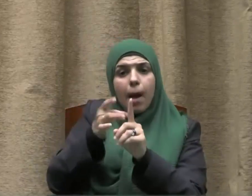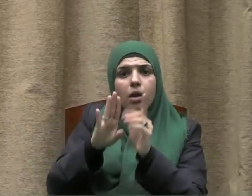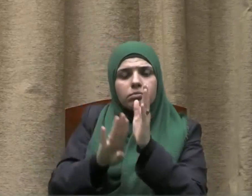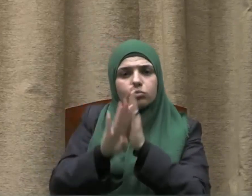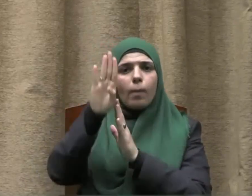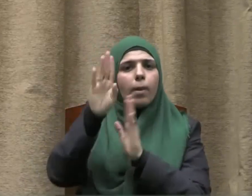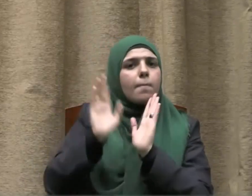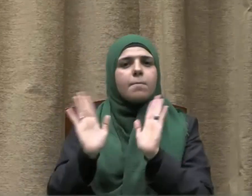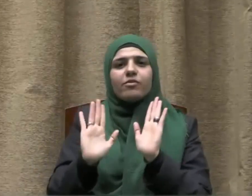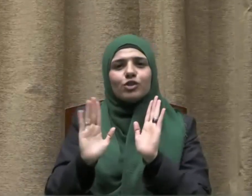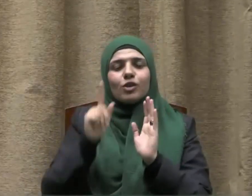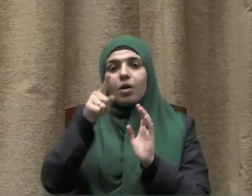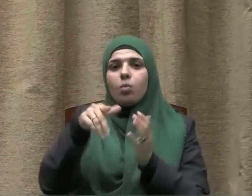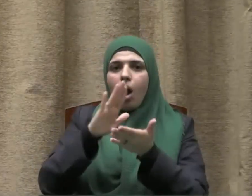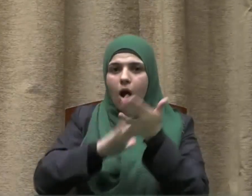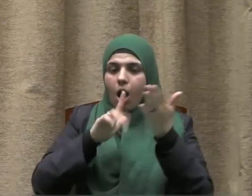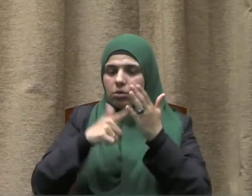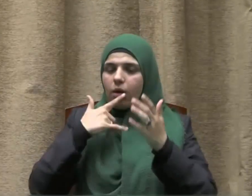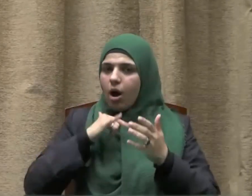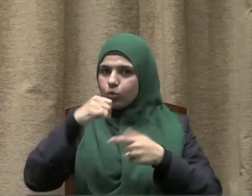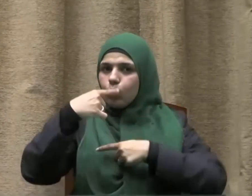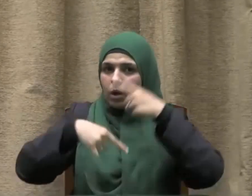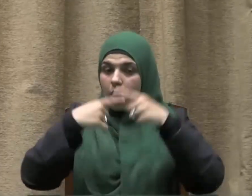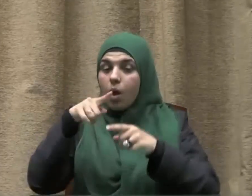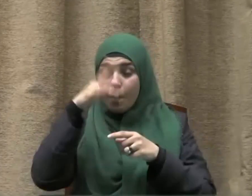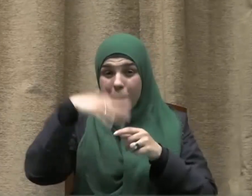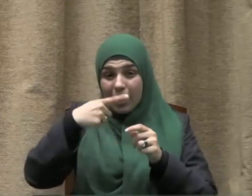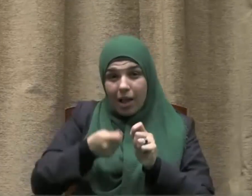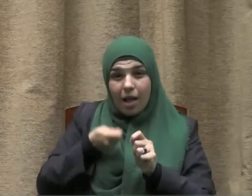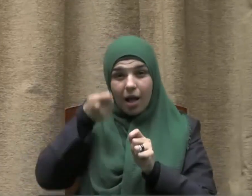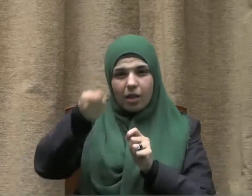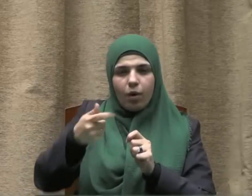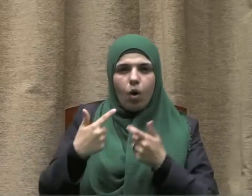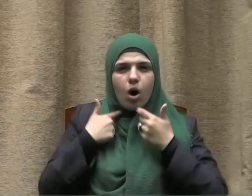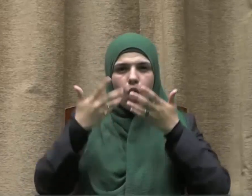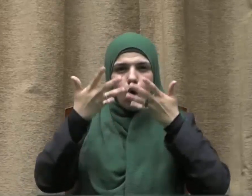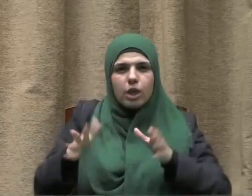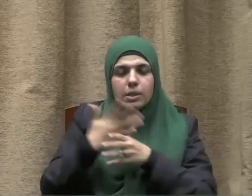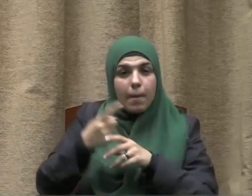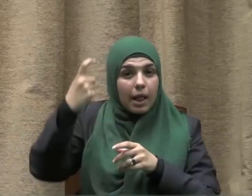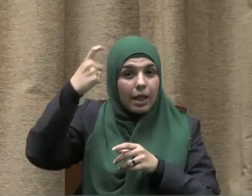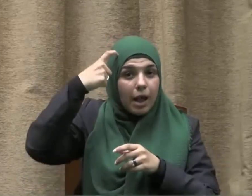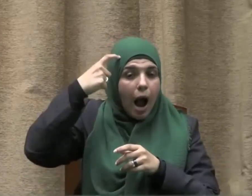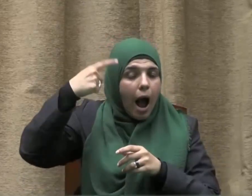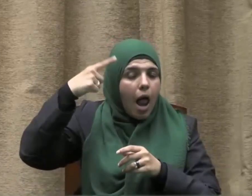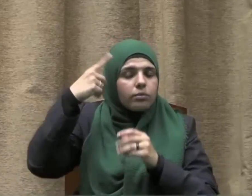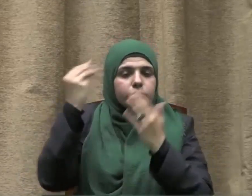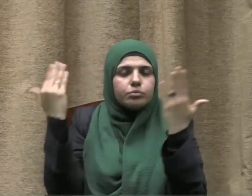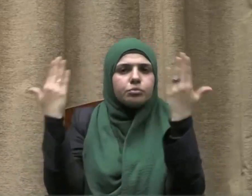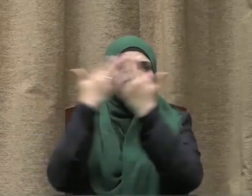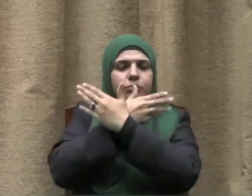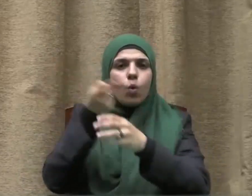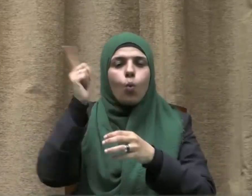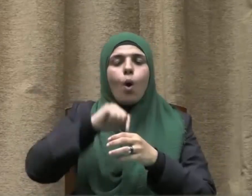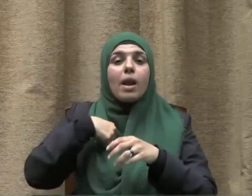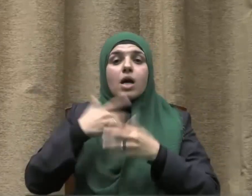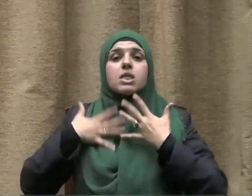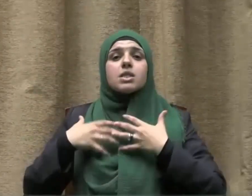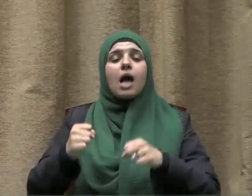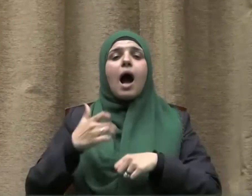والمخدرات فإن الخطر داهم والثمن عقول أبنائنا وصحتهم النفسية